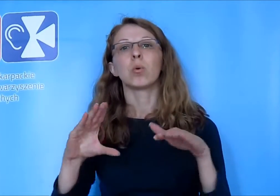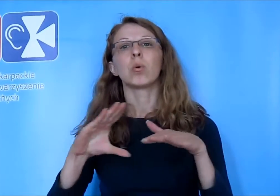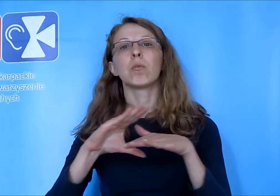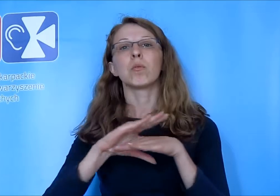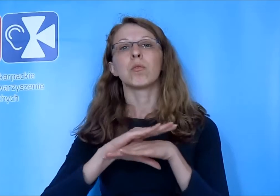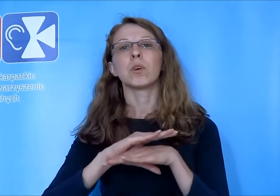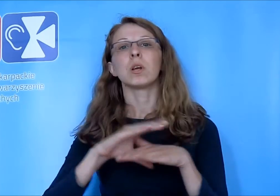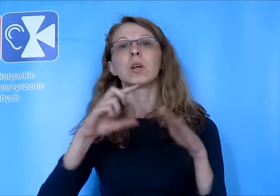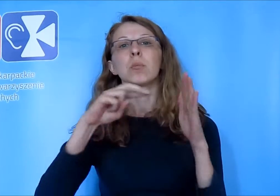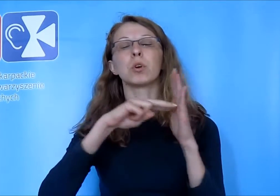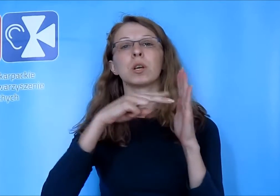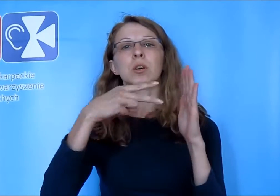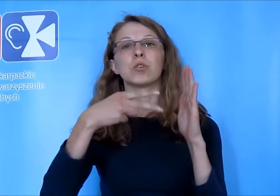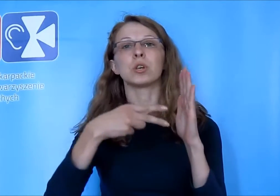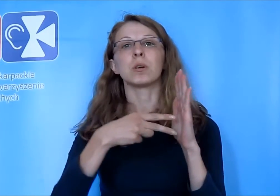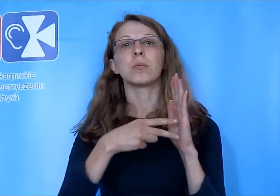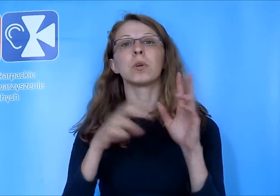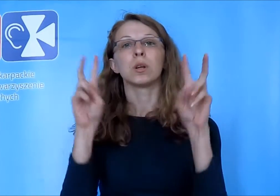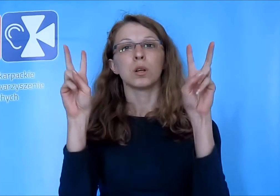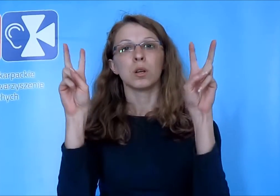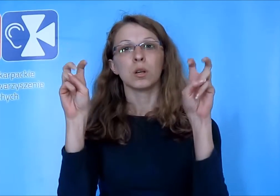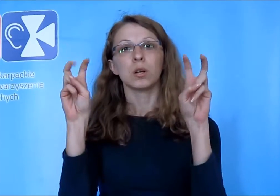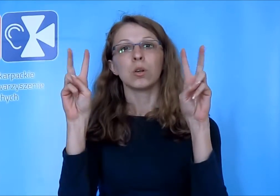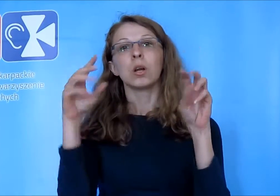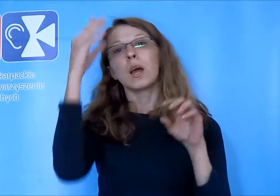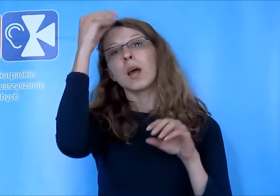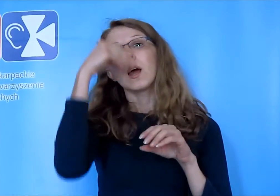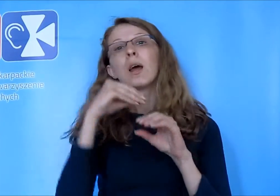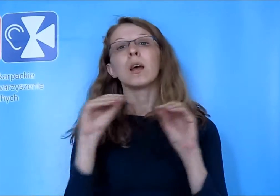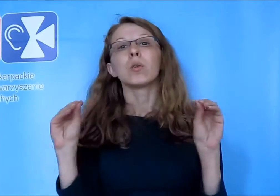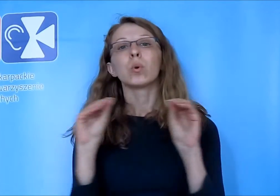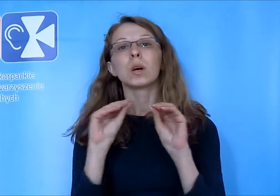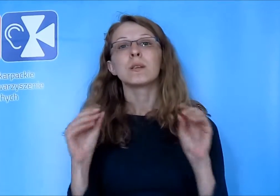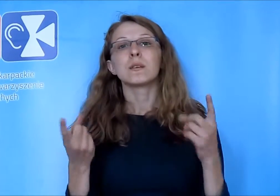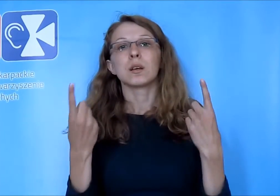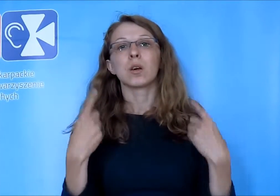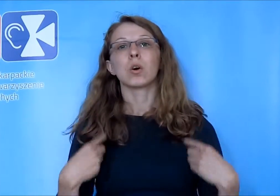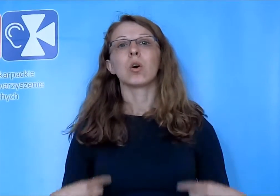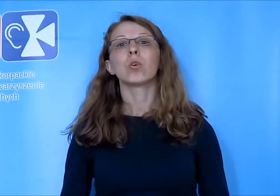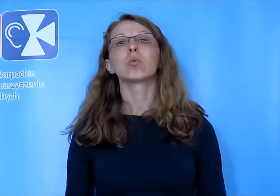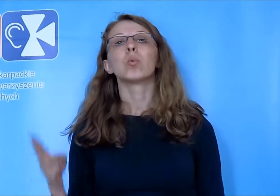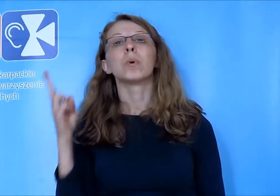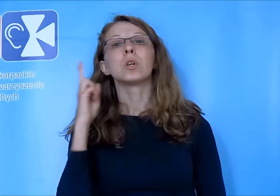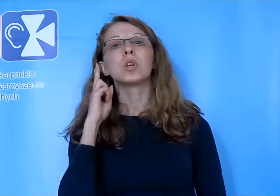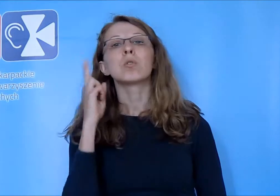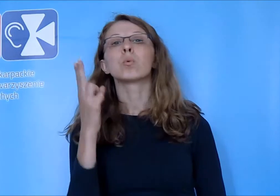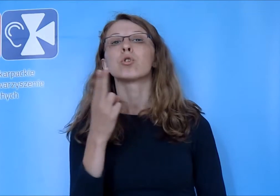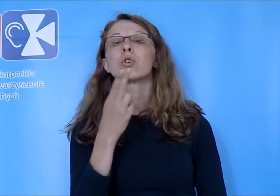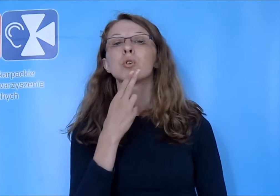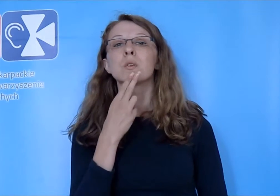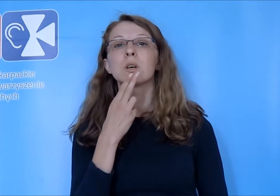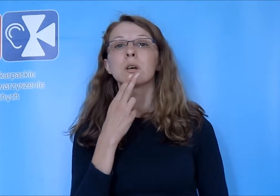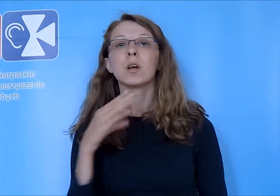w tym projekcie edukacja osób nie słyszących w